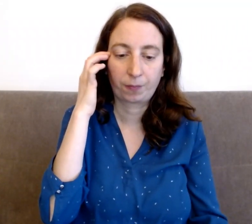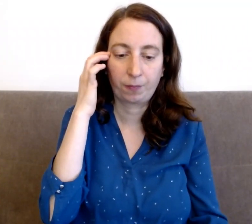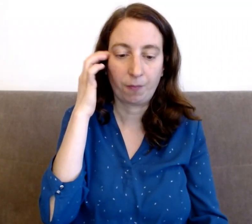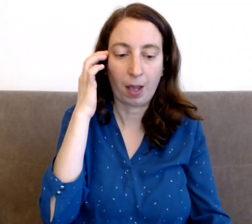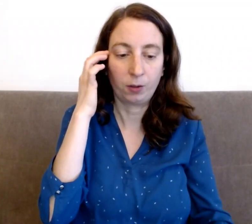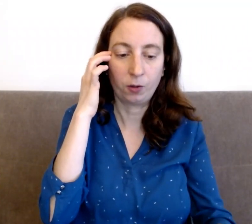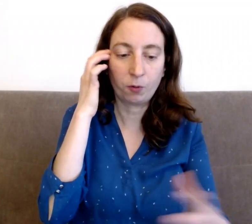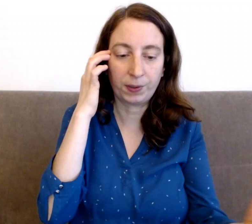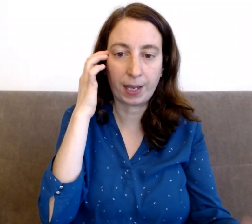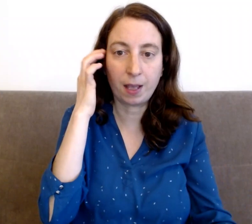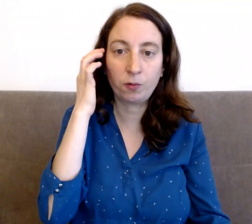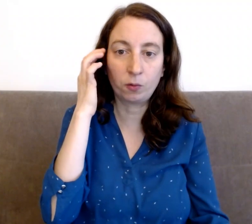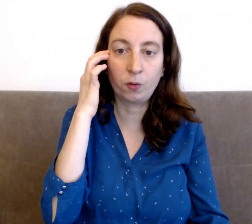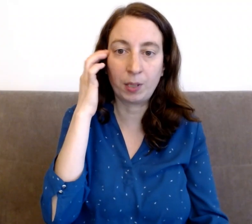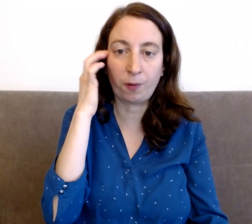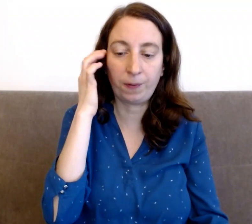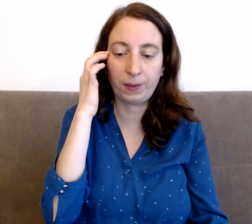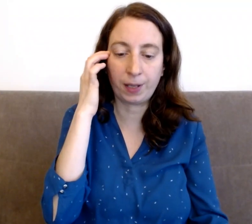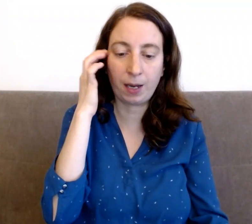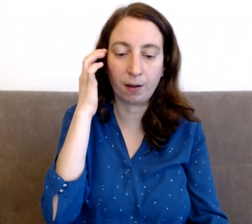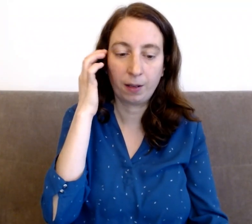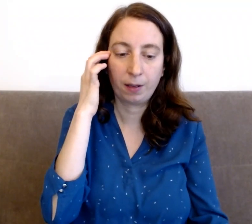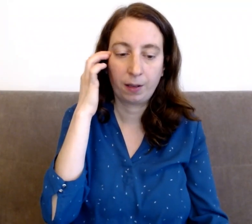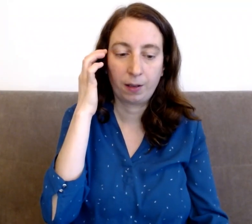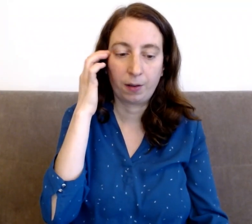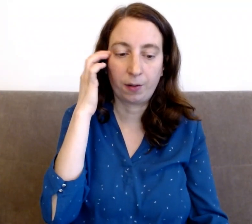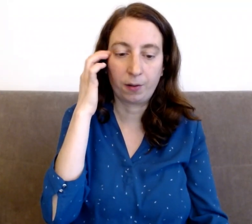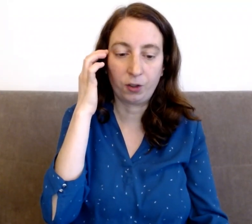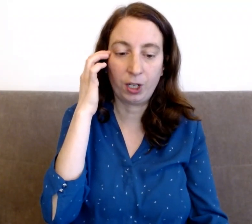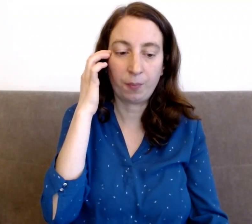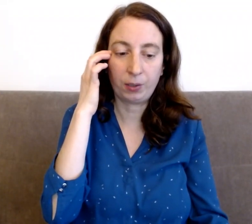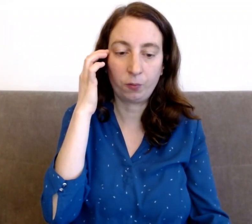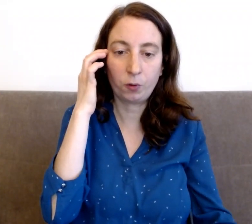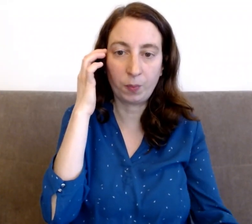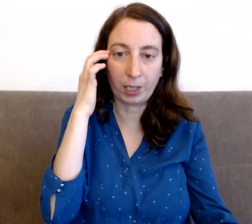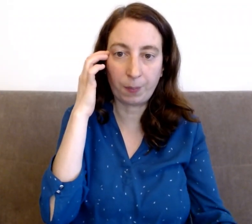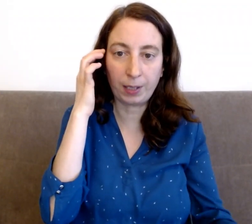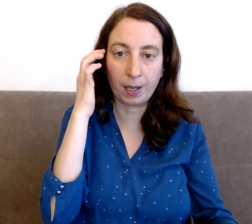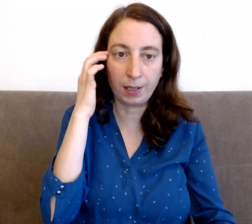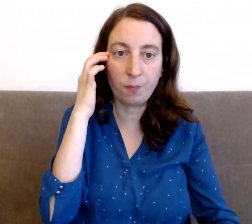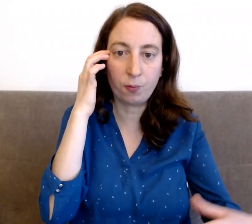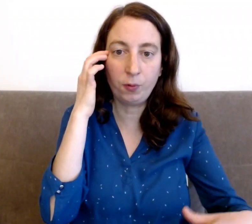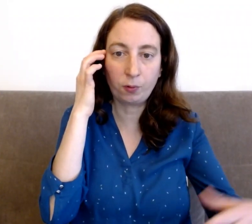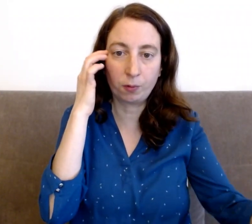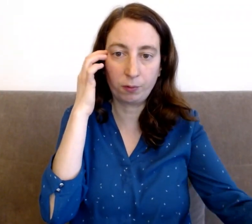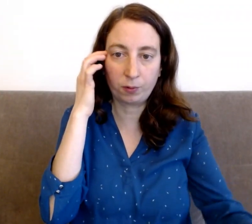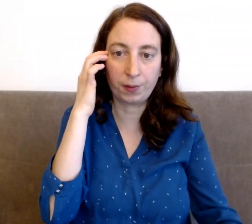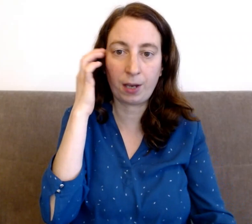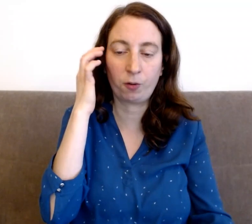Par exemple, je n'en sais rien, dans le domaine professionnel, j'ai l'impression que je ne mérite pas de gagner plus que tant d'argent.